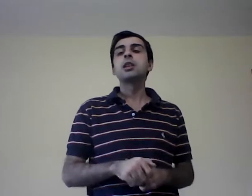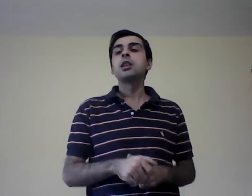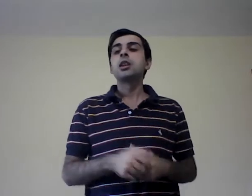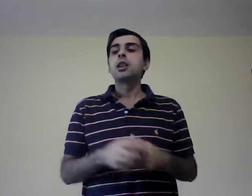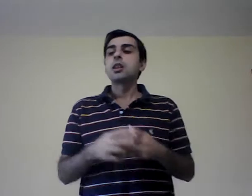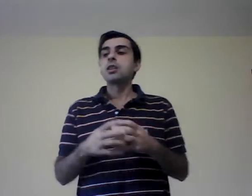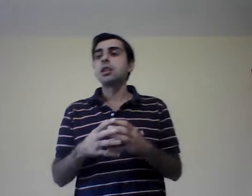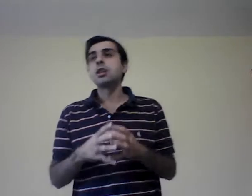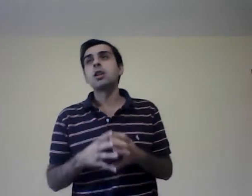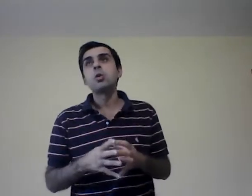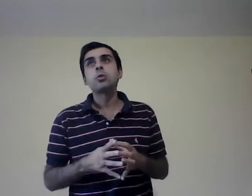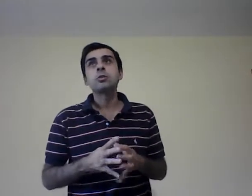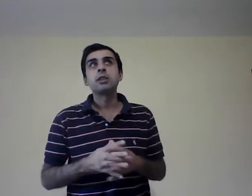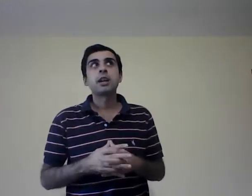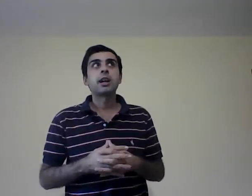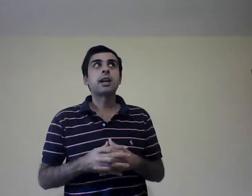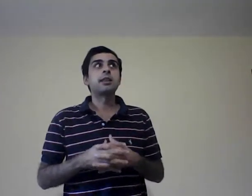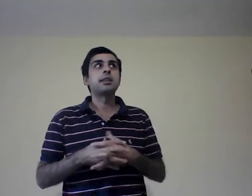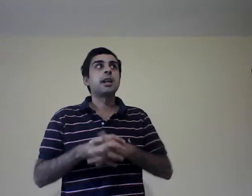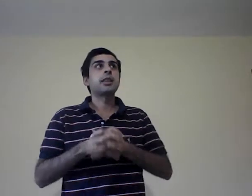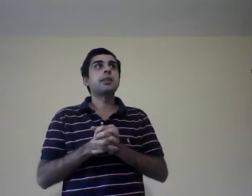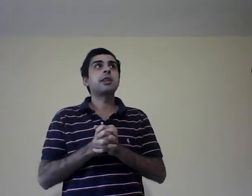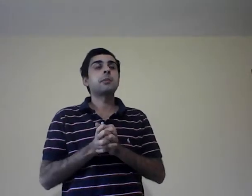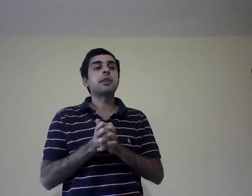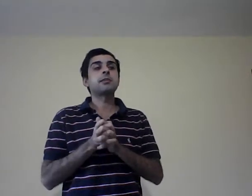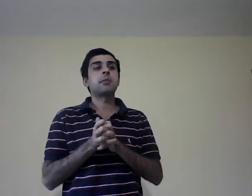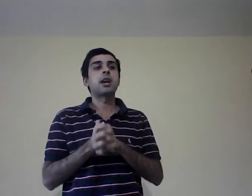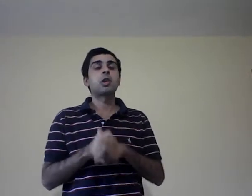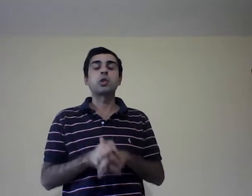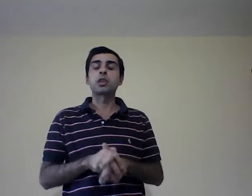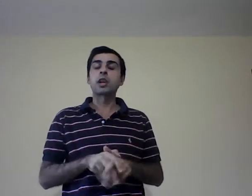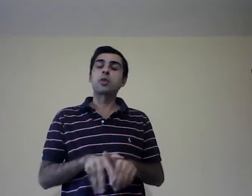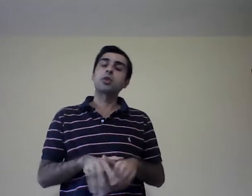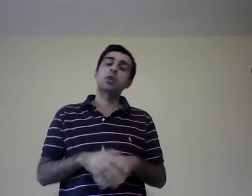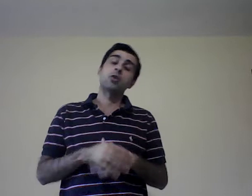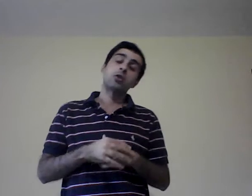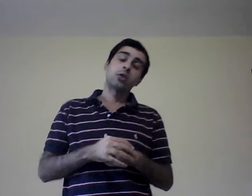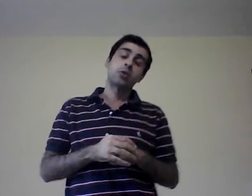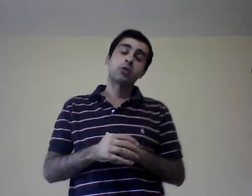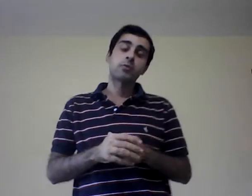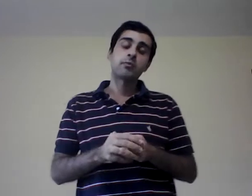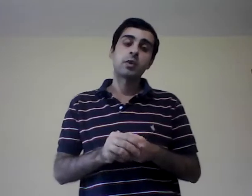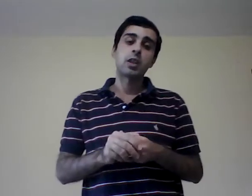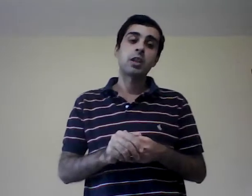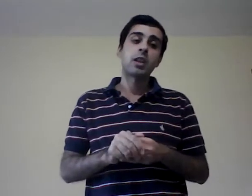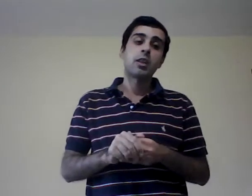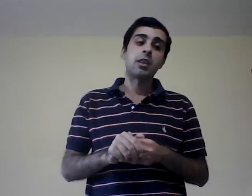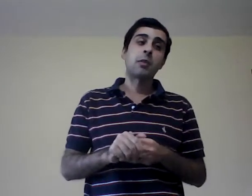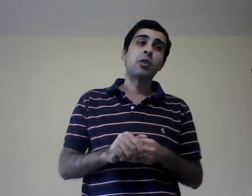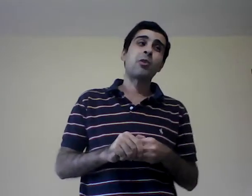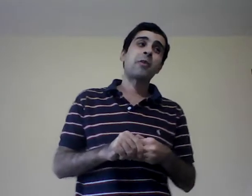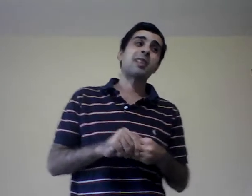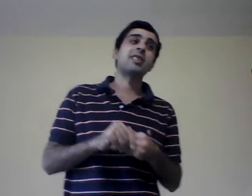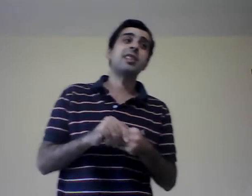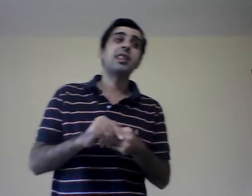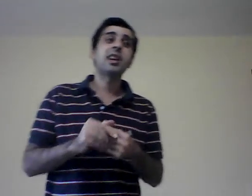tiene una cantidad de temas más acotados que otros, de mayor facilidad,